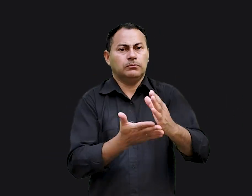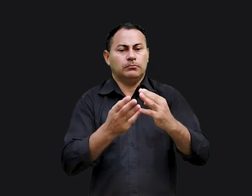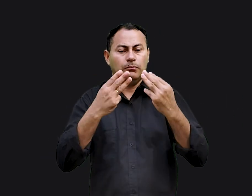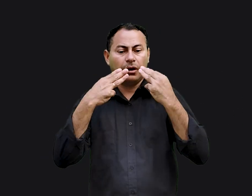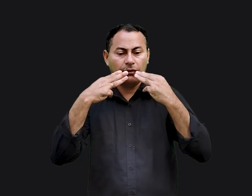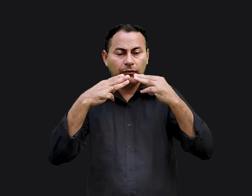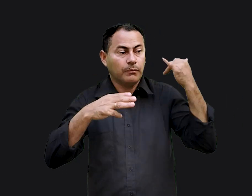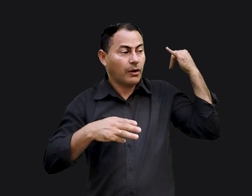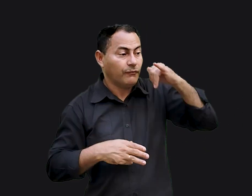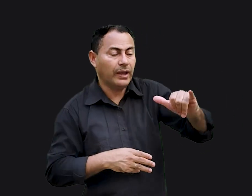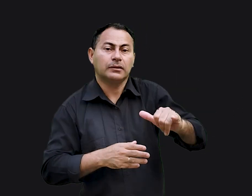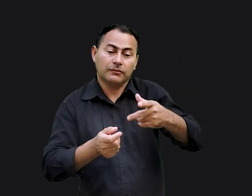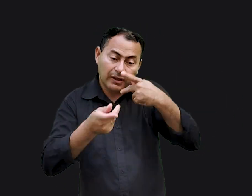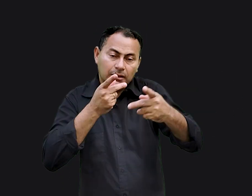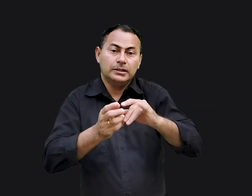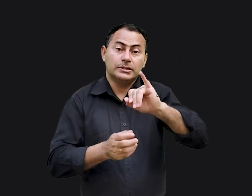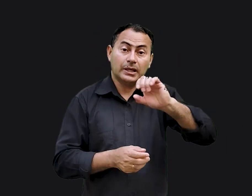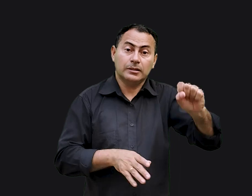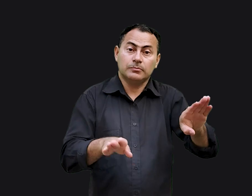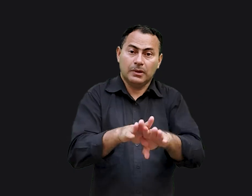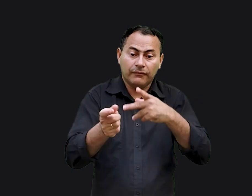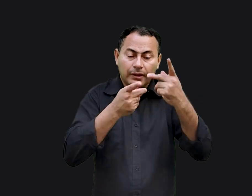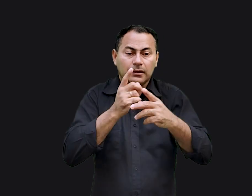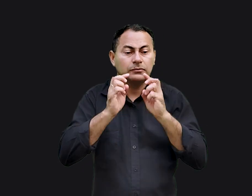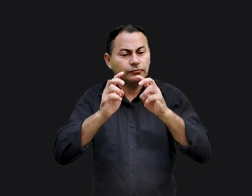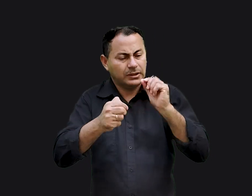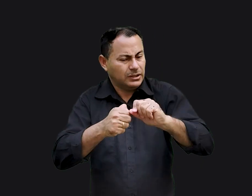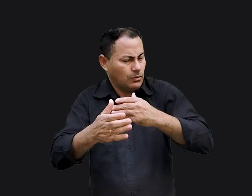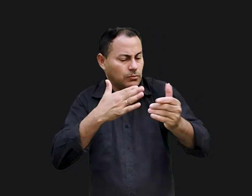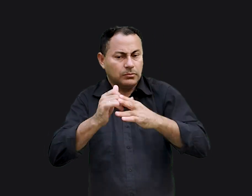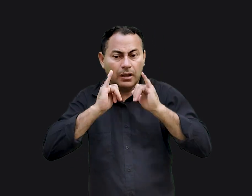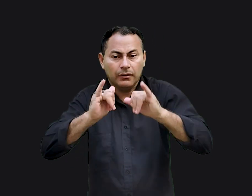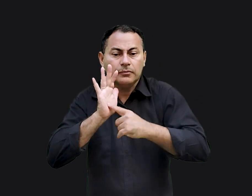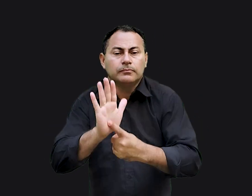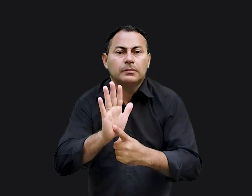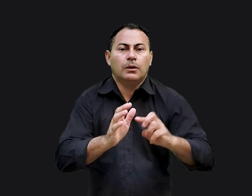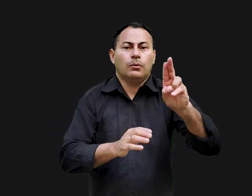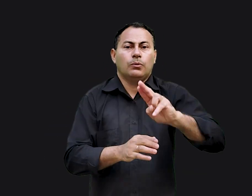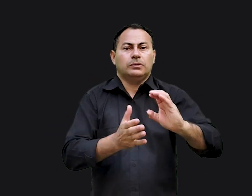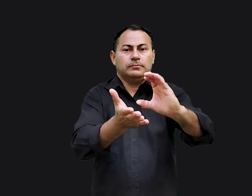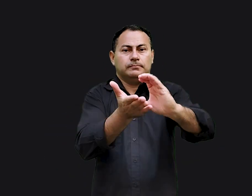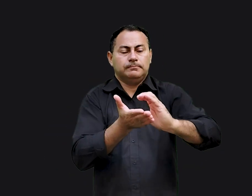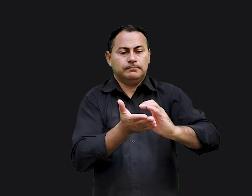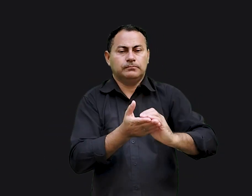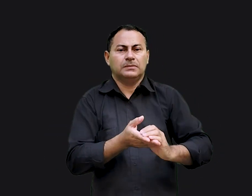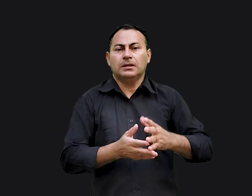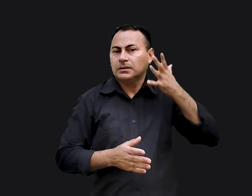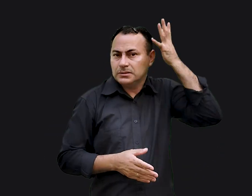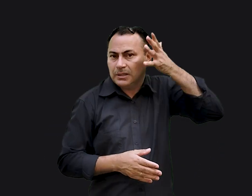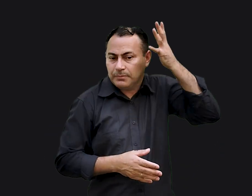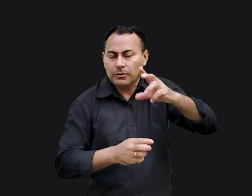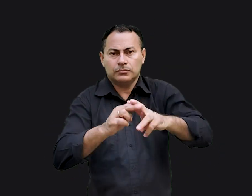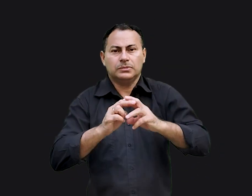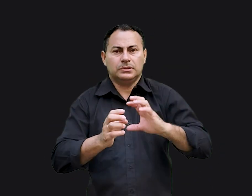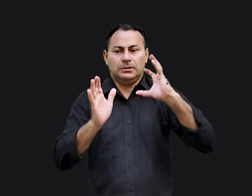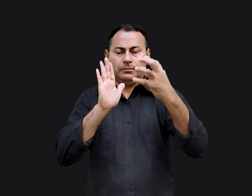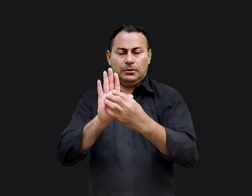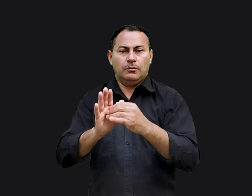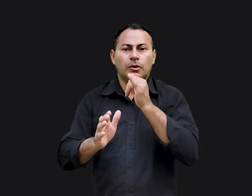dos profetas também agiram assim. Eles faziam qualquer coisa para serem ouvidos. Eles usavam recursos como o sermão simbólico. Por